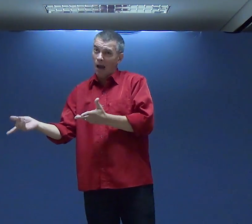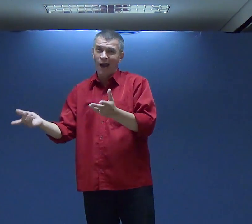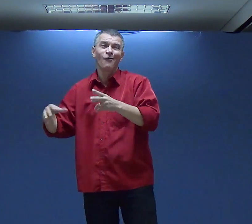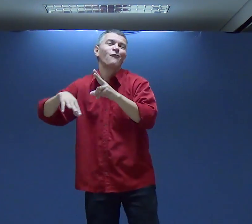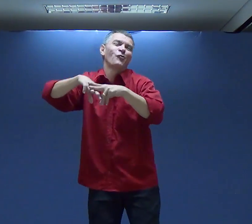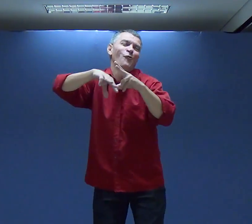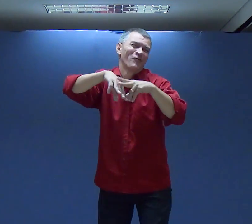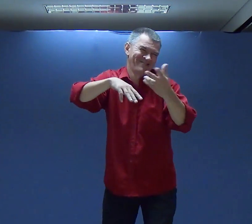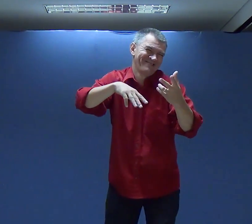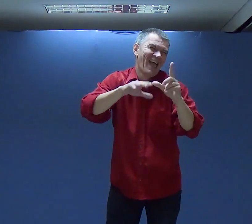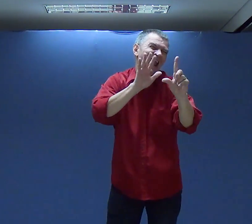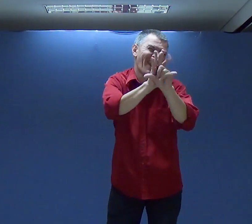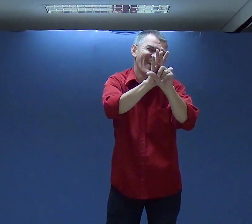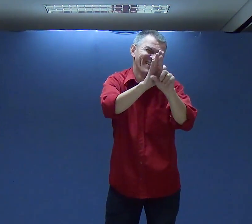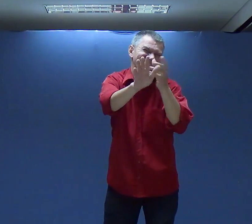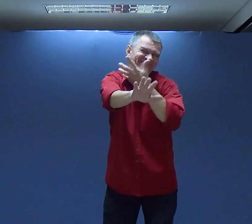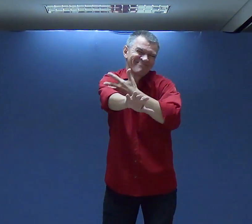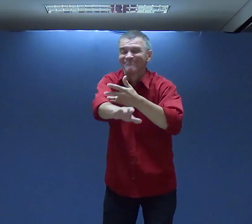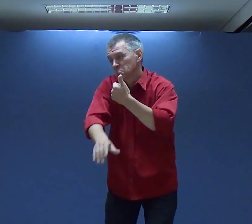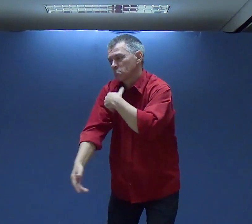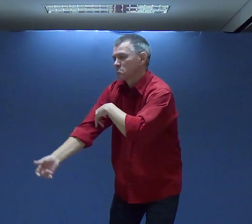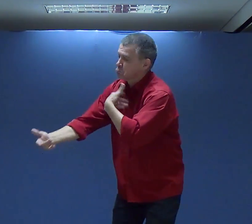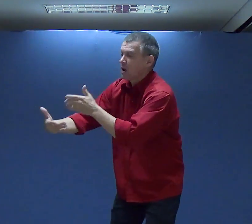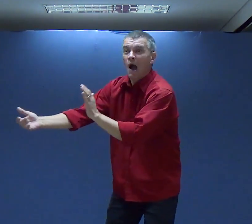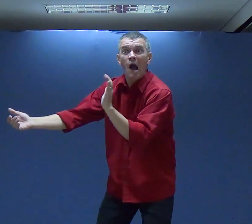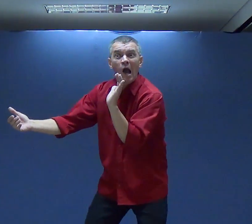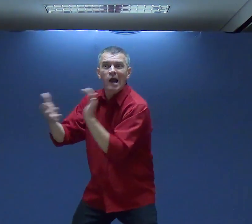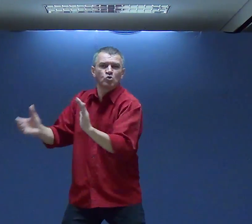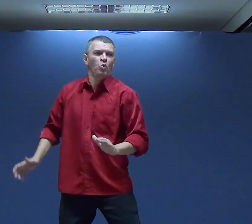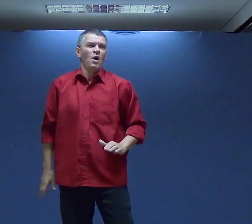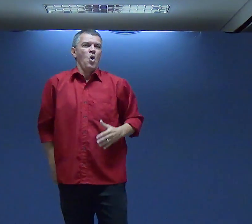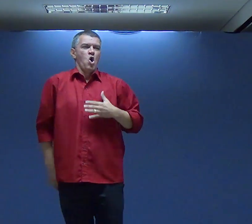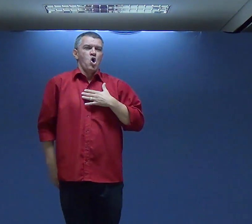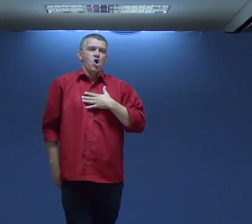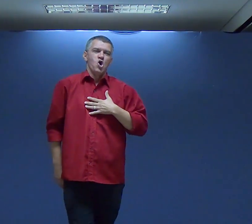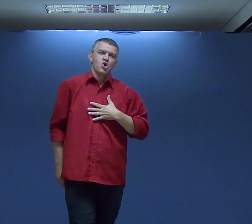ficou viúva Agora ela é viúva Eu volto A casar Com ela